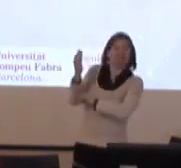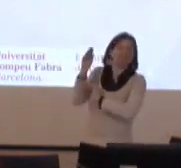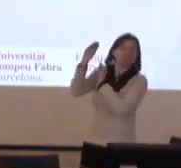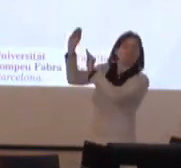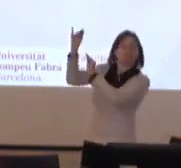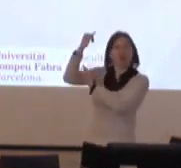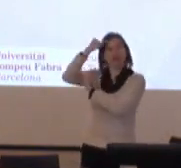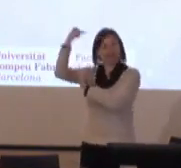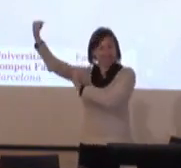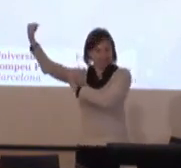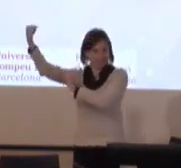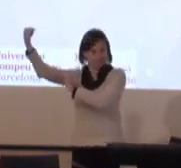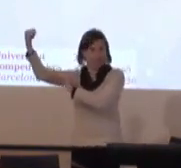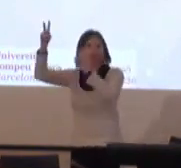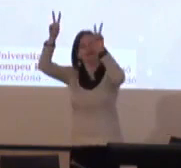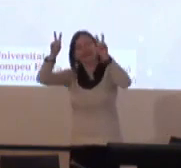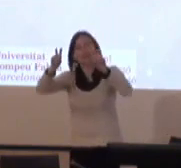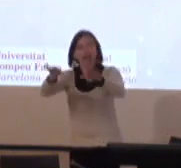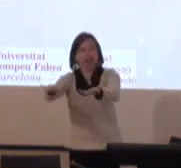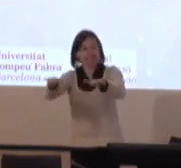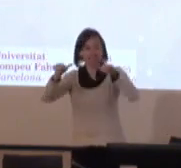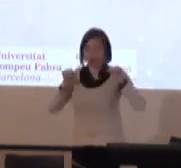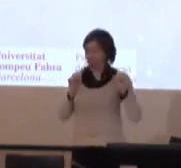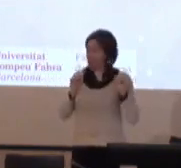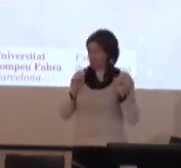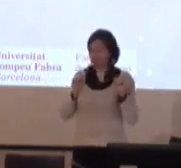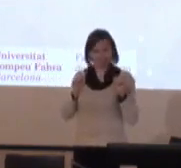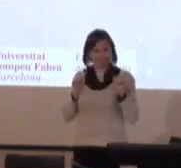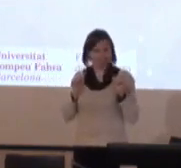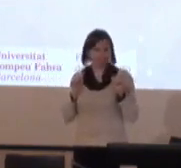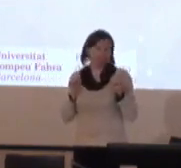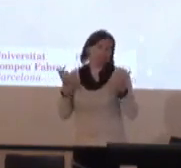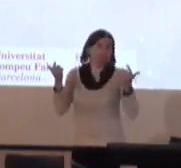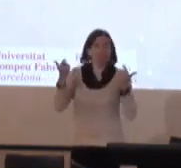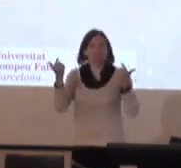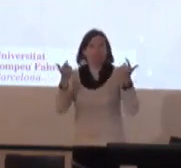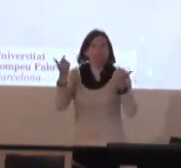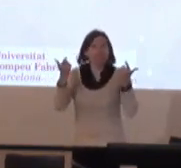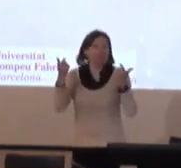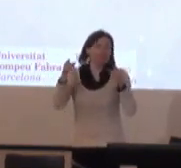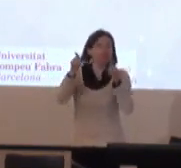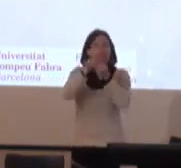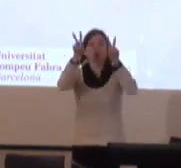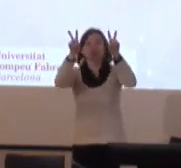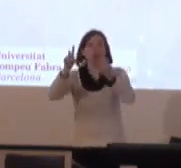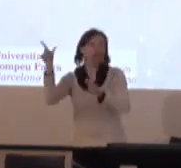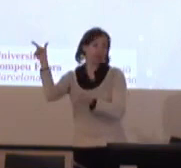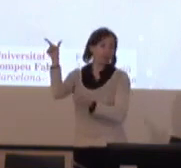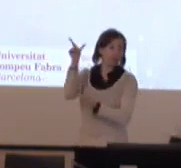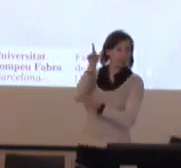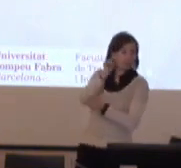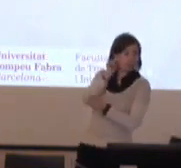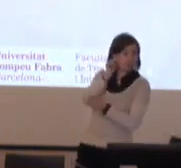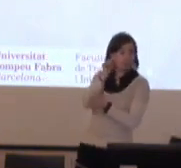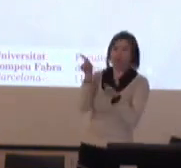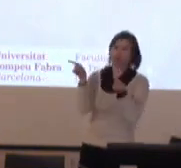y él presentará una iniciativa que está desarrollando que se denomina Excepcionales y